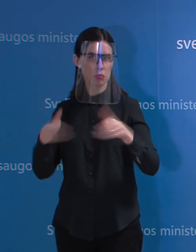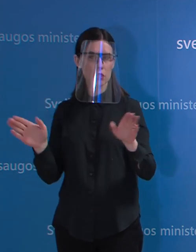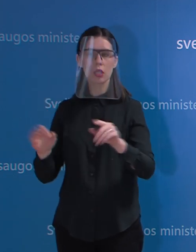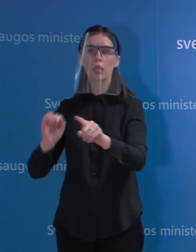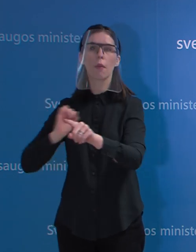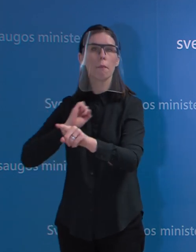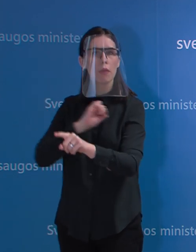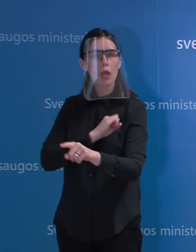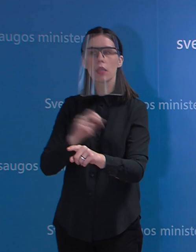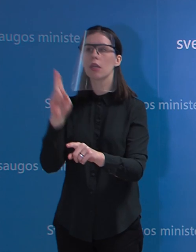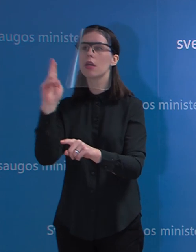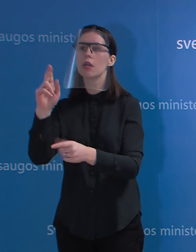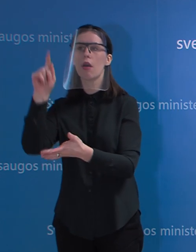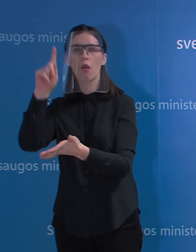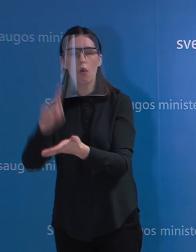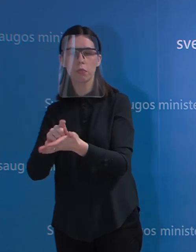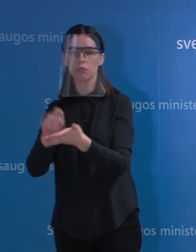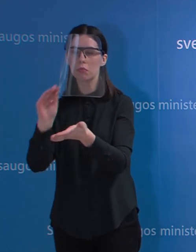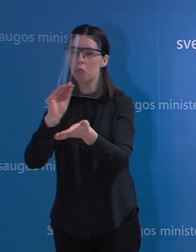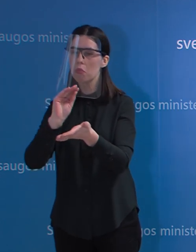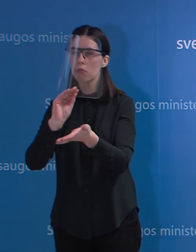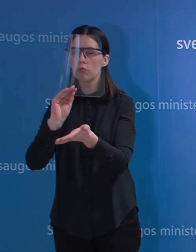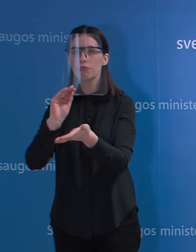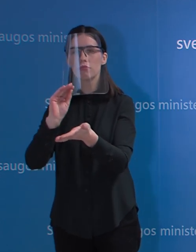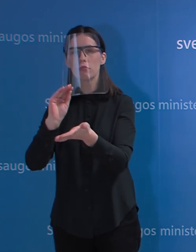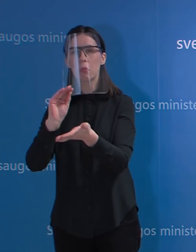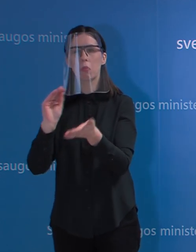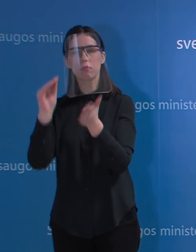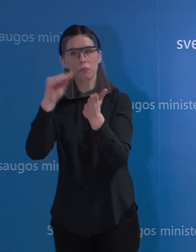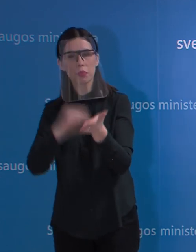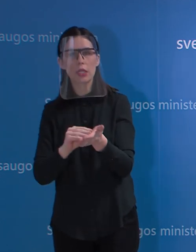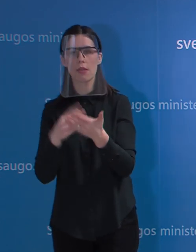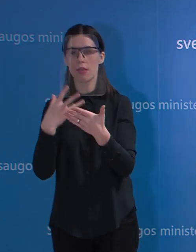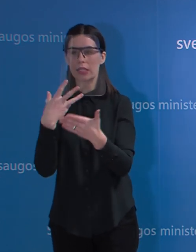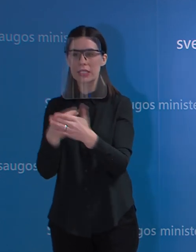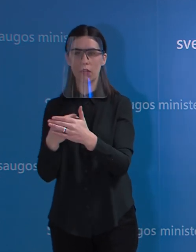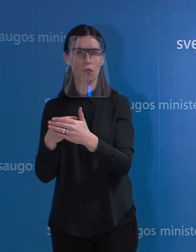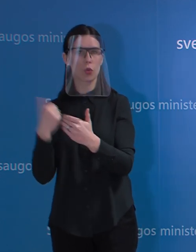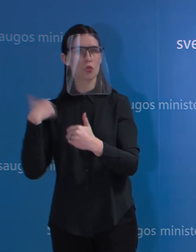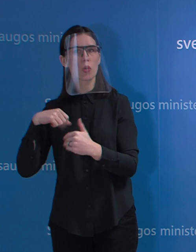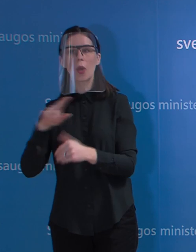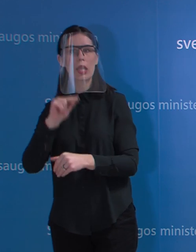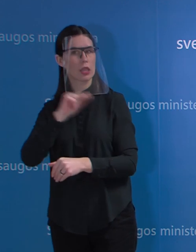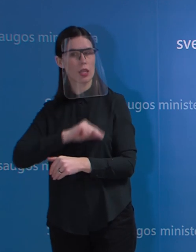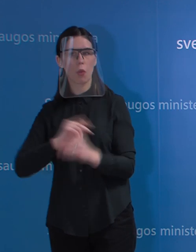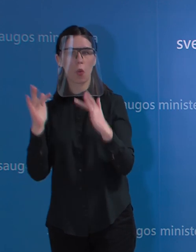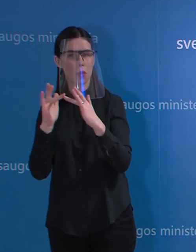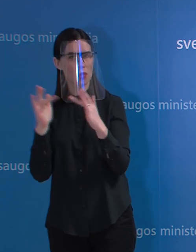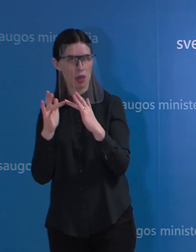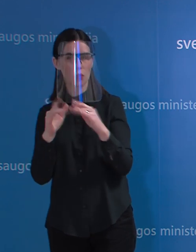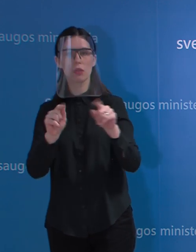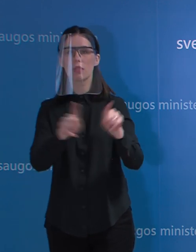kurie irgi turi nurodyti savo įsteigos esančio atsakingos menų kontaktus, kurie gaus prieigą, tiek